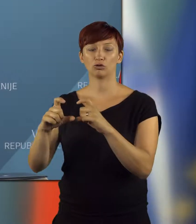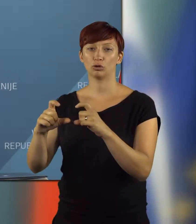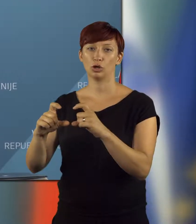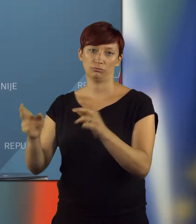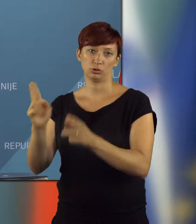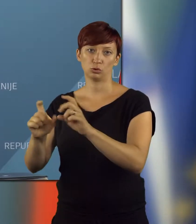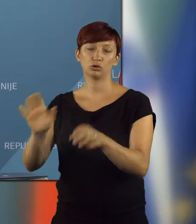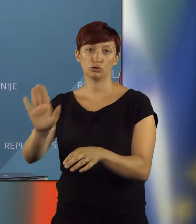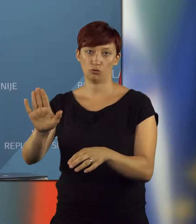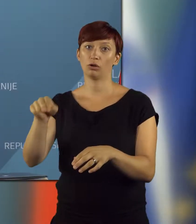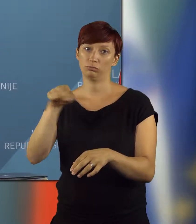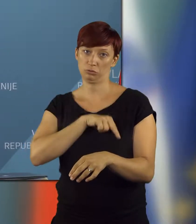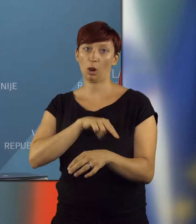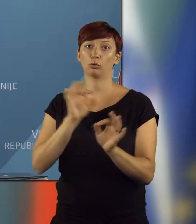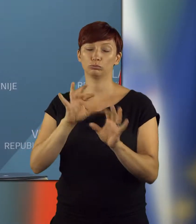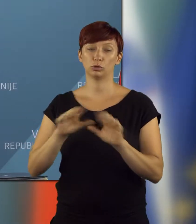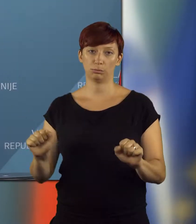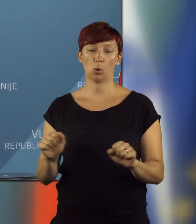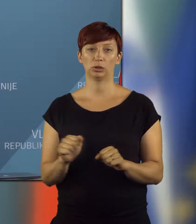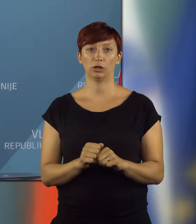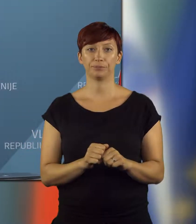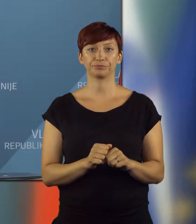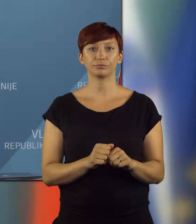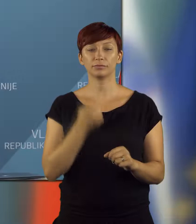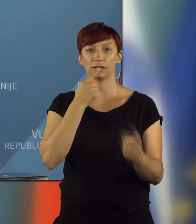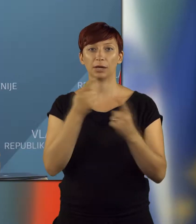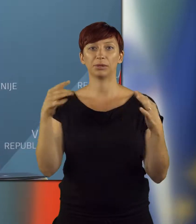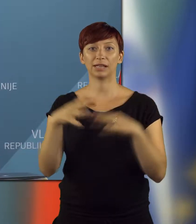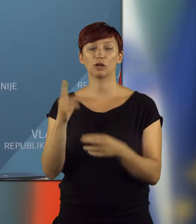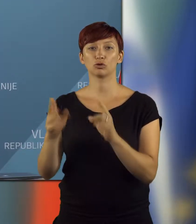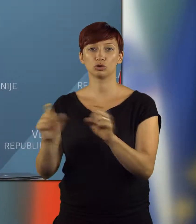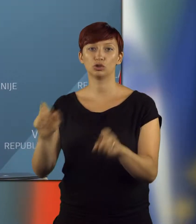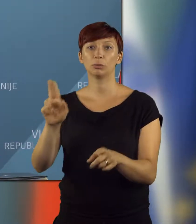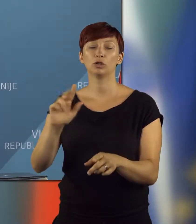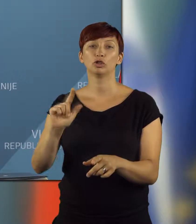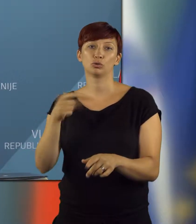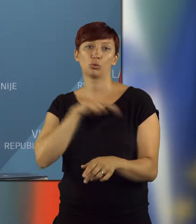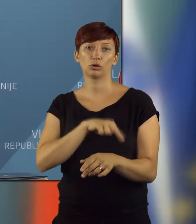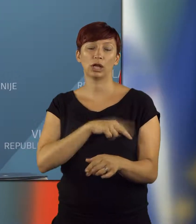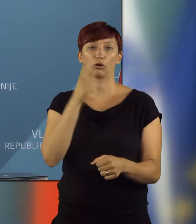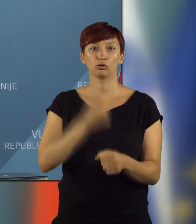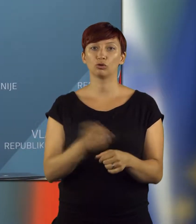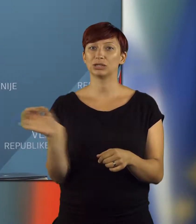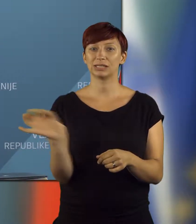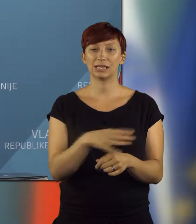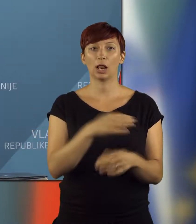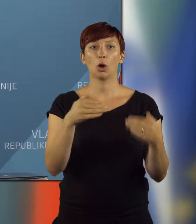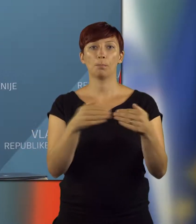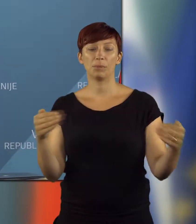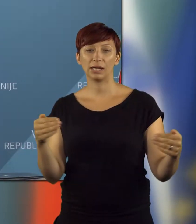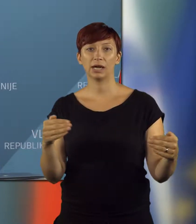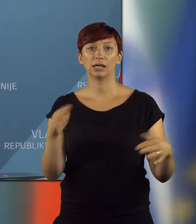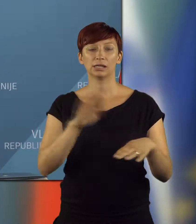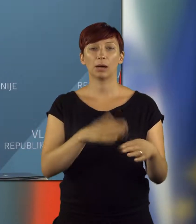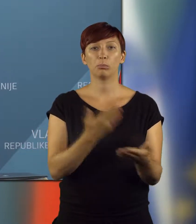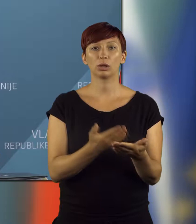sodišče svojo nalogo tudi izpolnilo. Arbitražno sodišče je imelo nalogo določiti celotno mejo